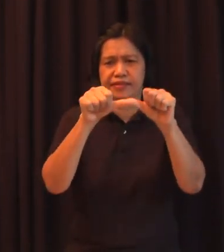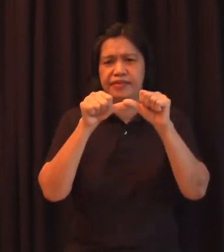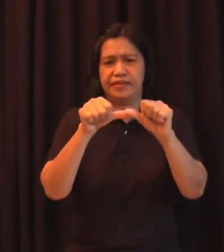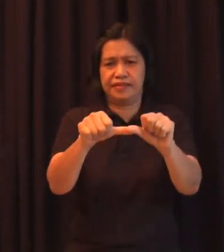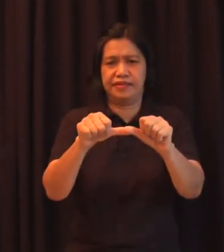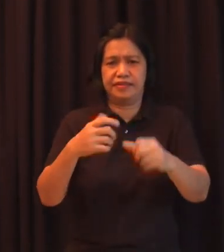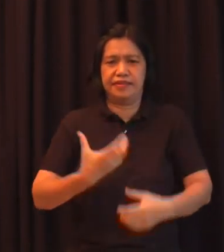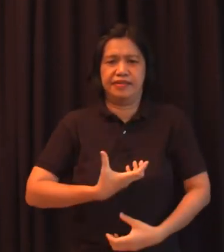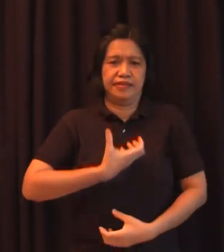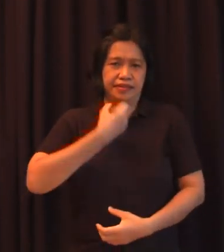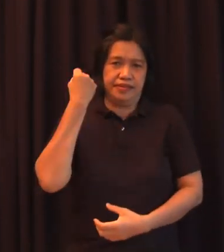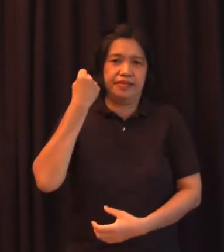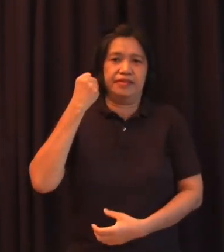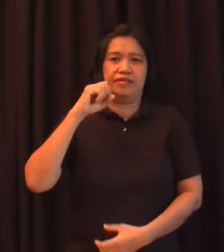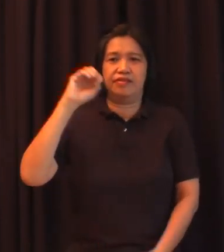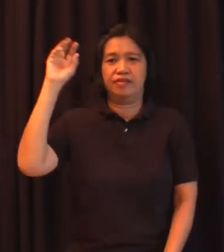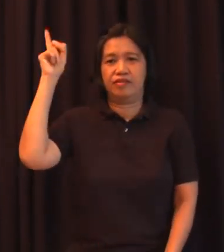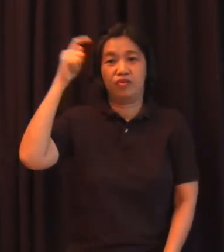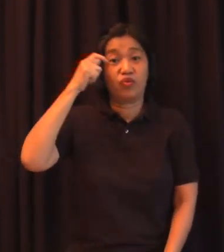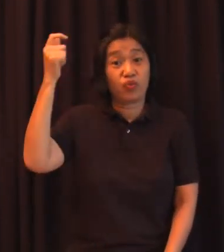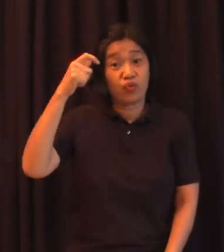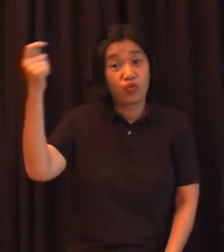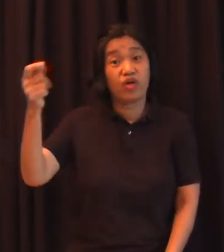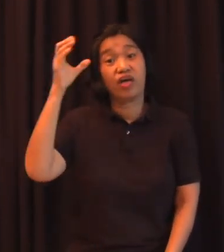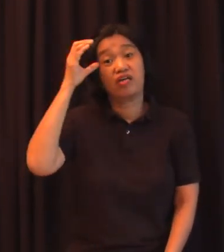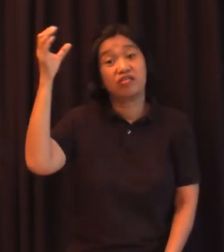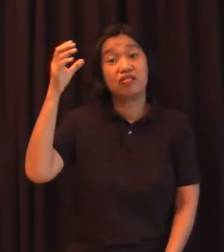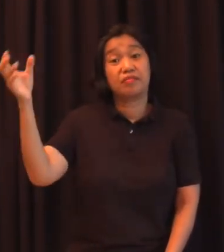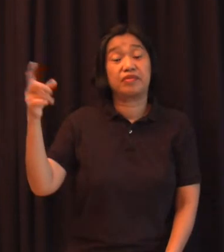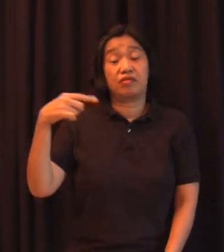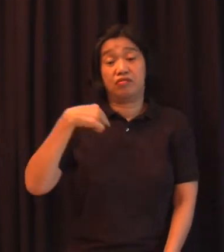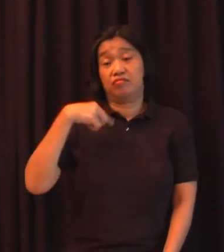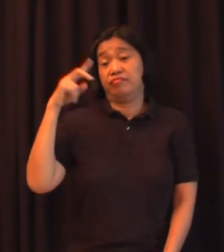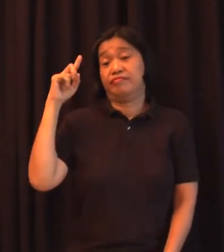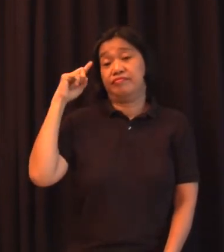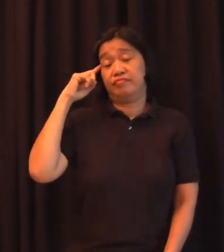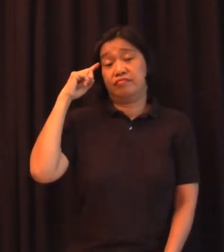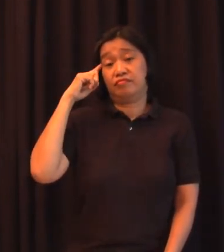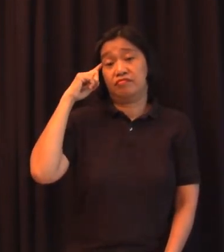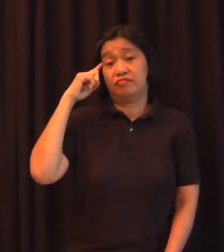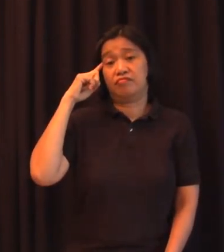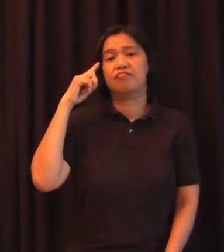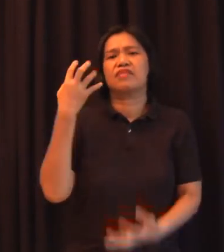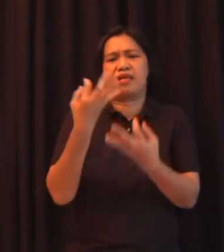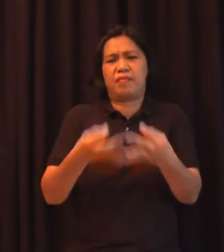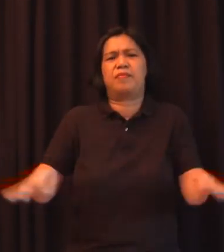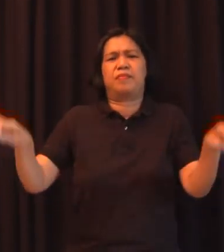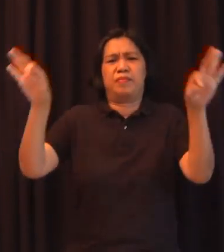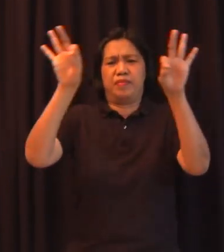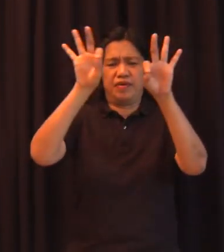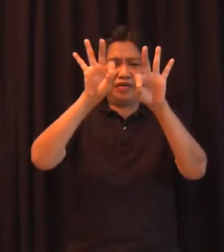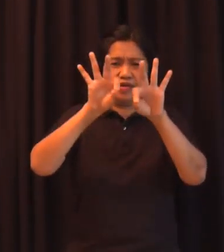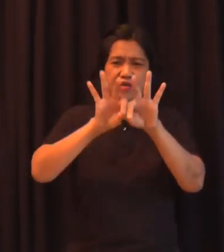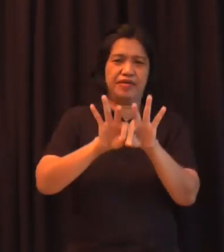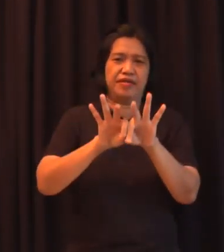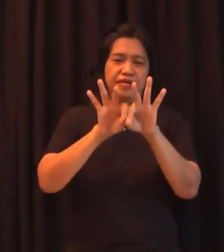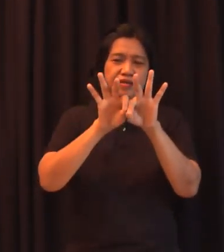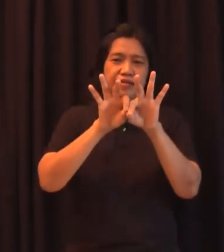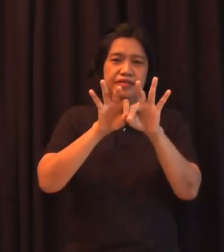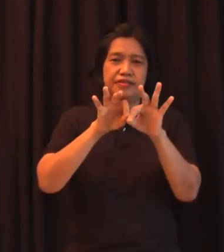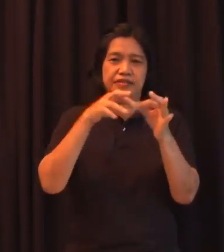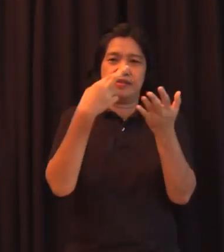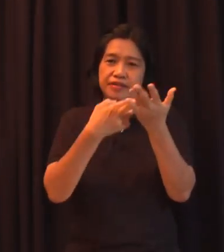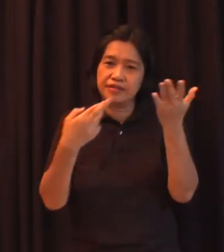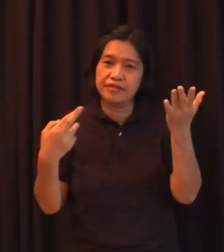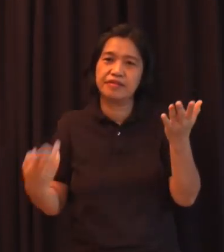mga konsepto at tingin ko napakahalagang resource napakahalagang instrumento sa ganitong